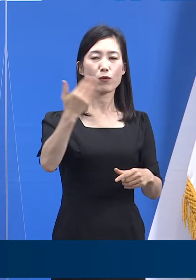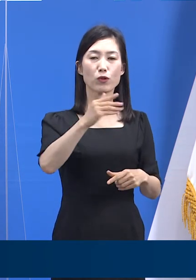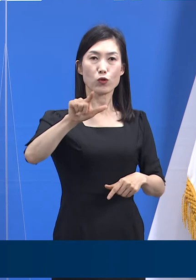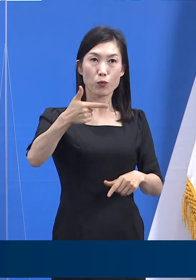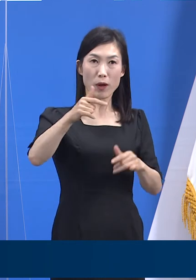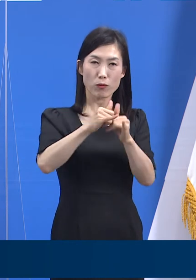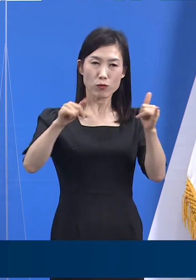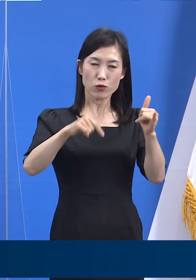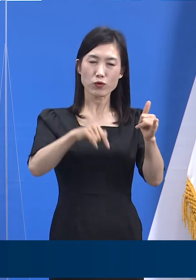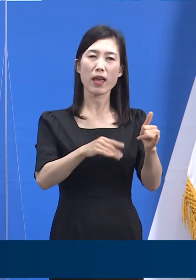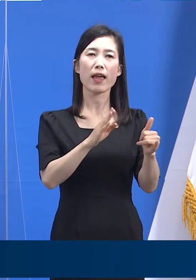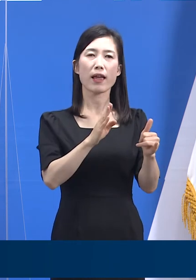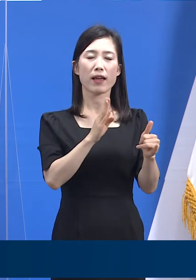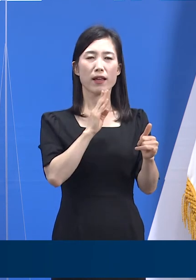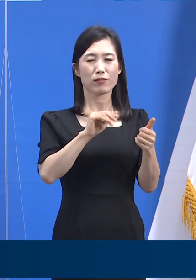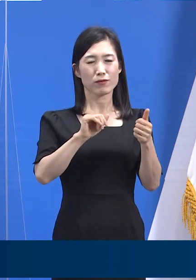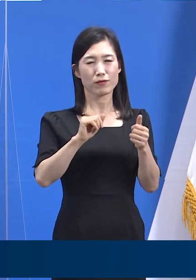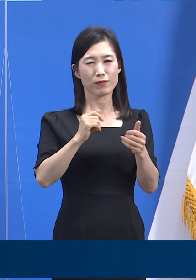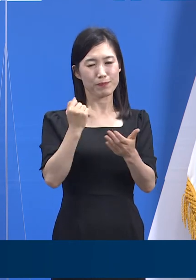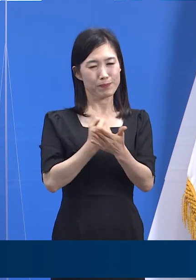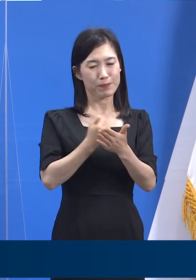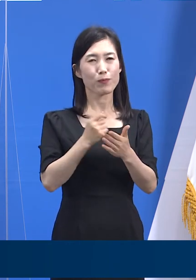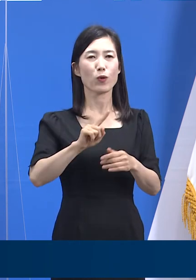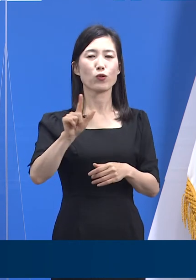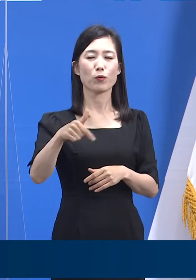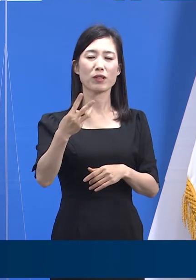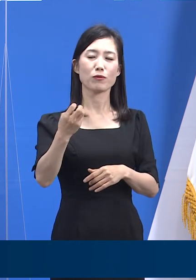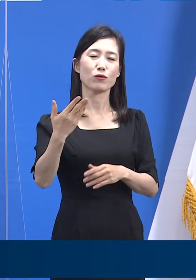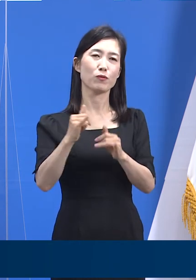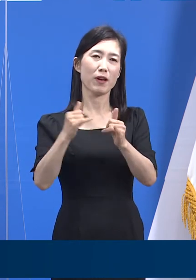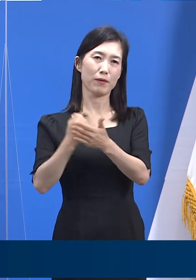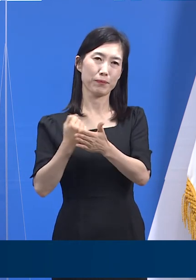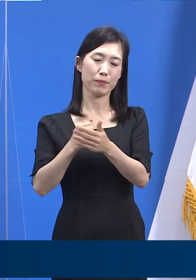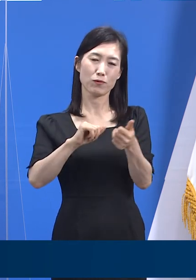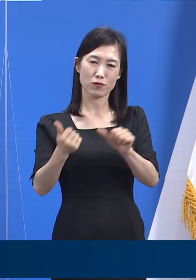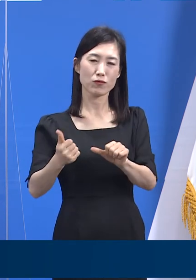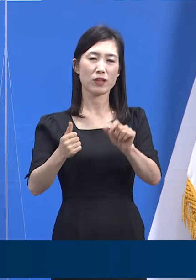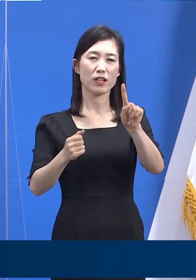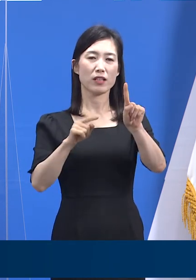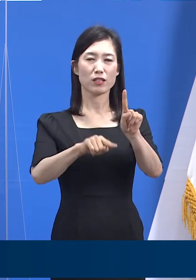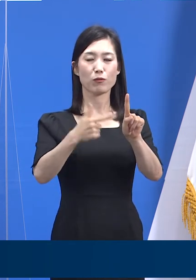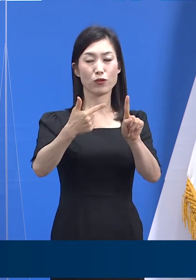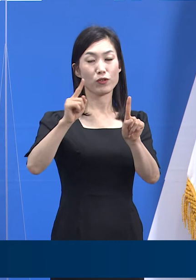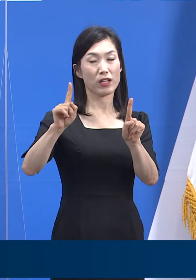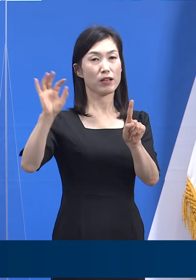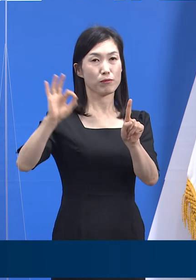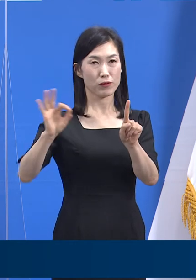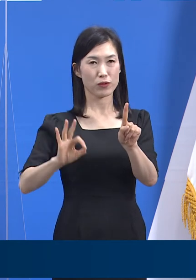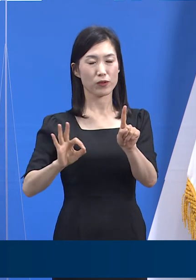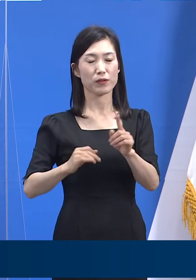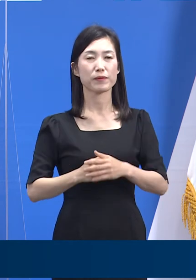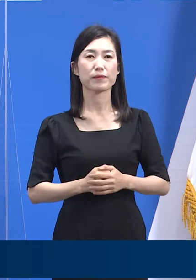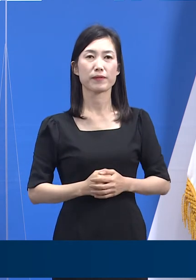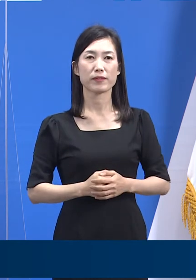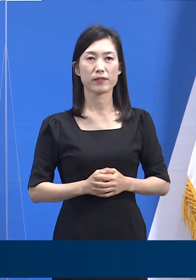안타깝게도 639명이 생명을 잃어 치명률은 1.61%입니다.